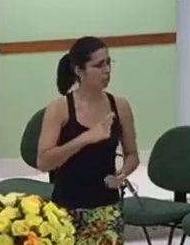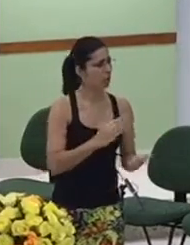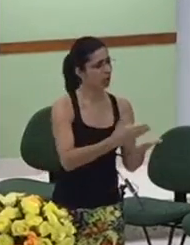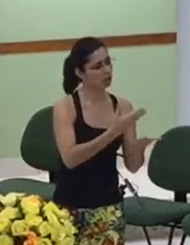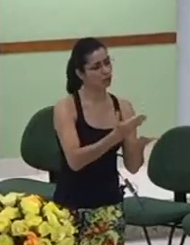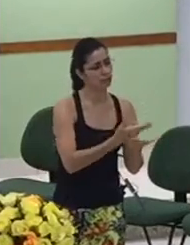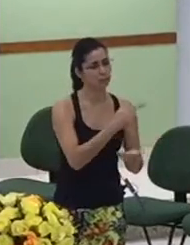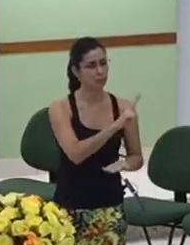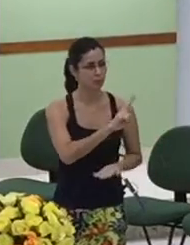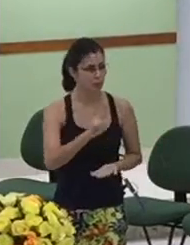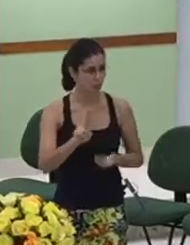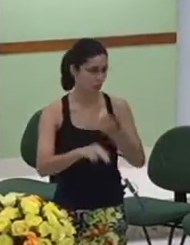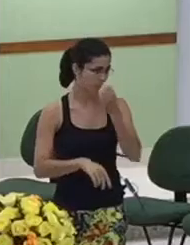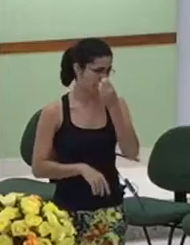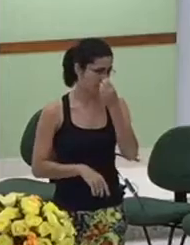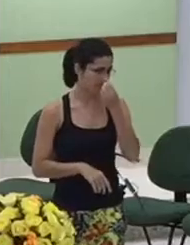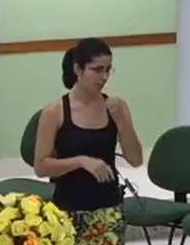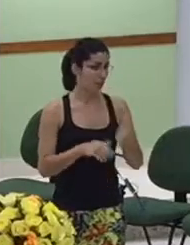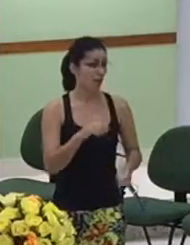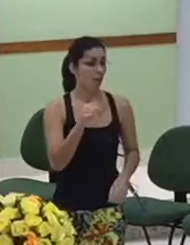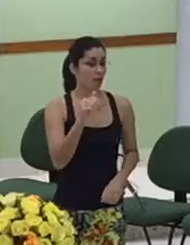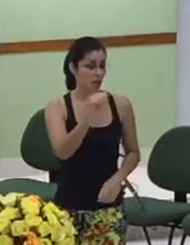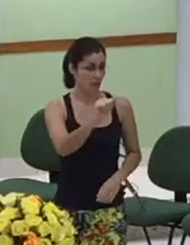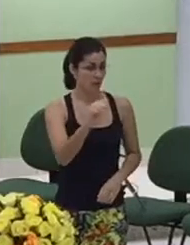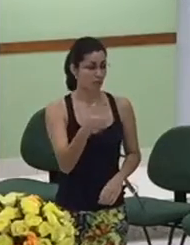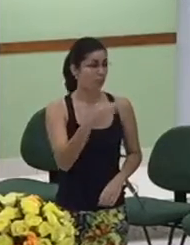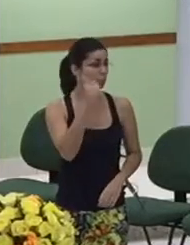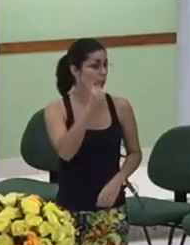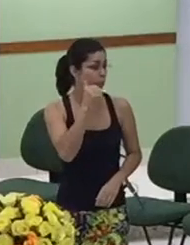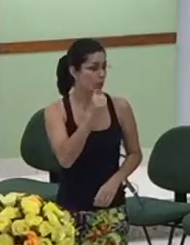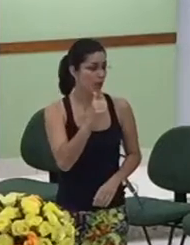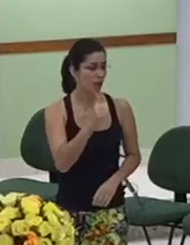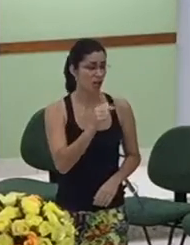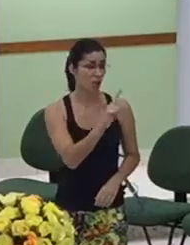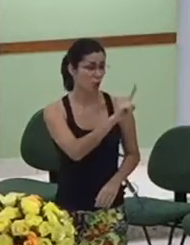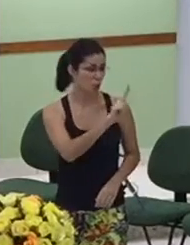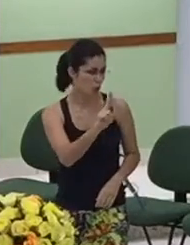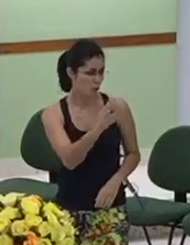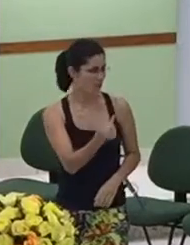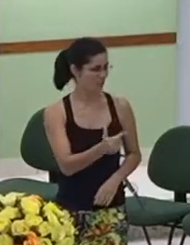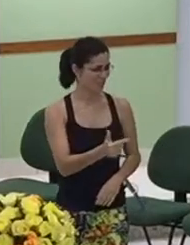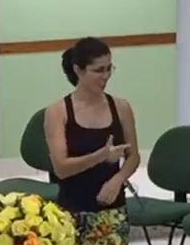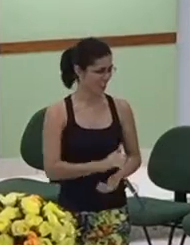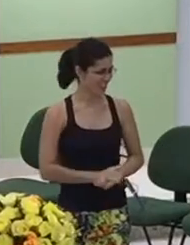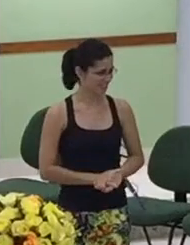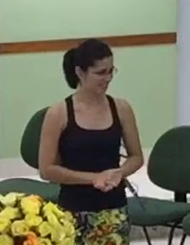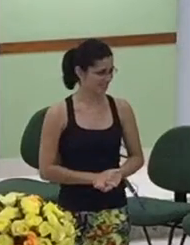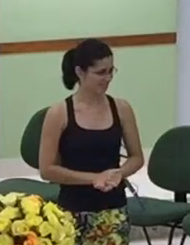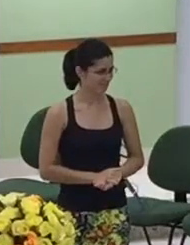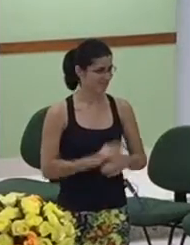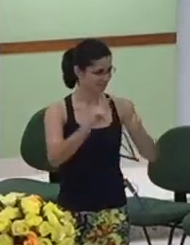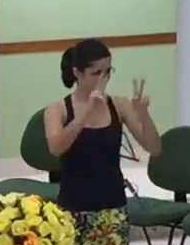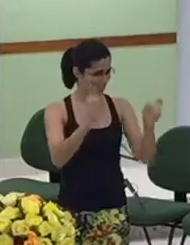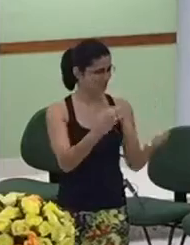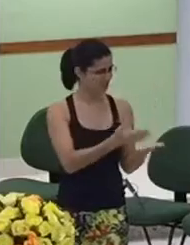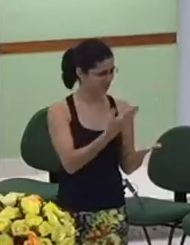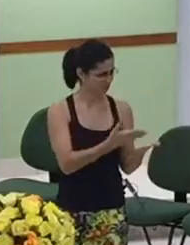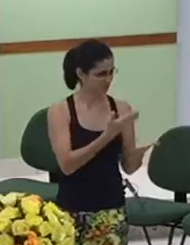a mulher sem nome que era sobre a vida da esposa do pastor então Mateus